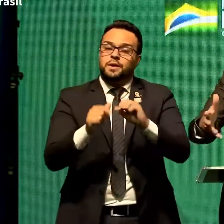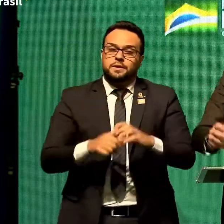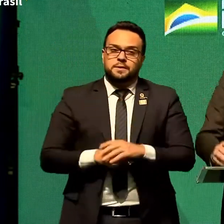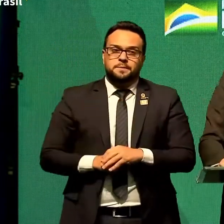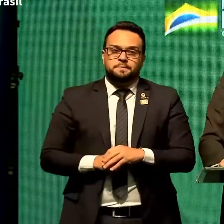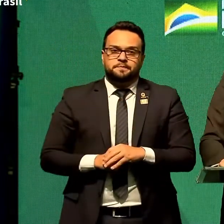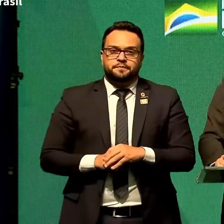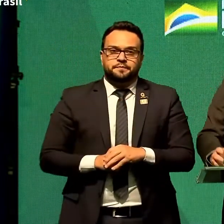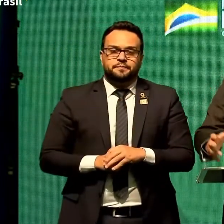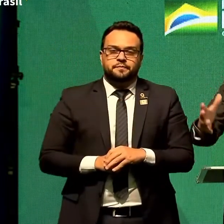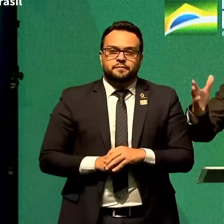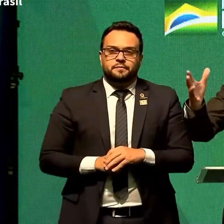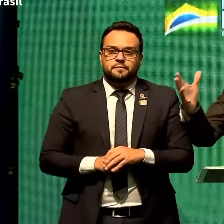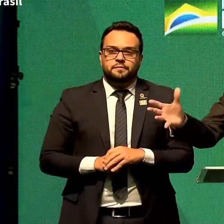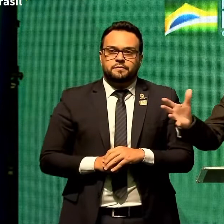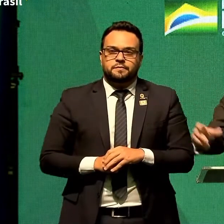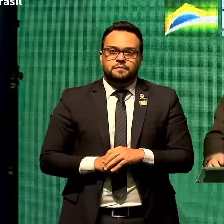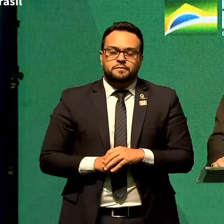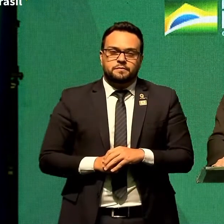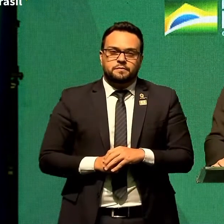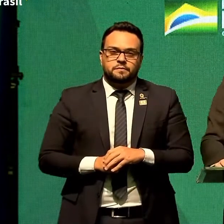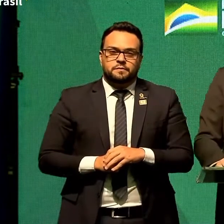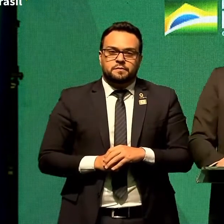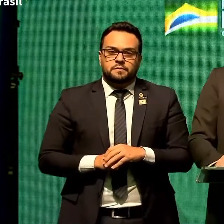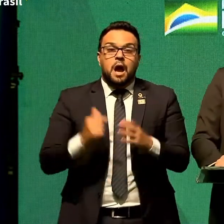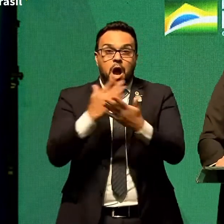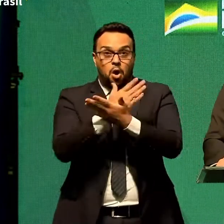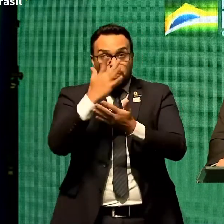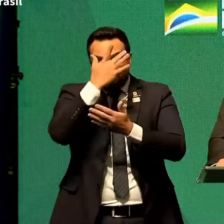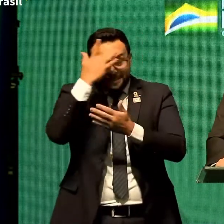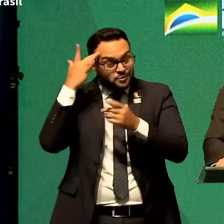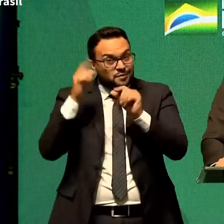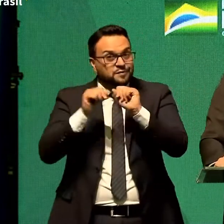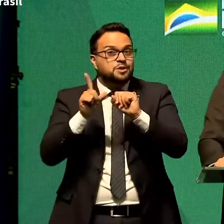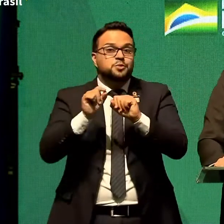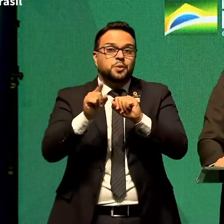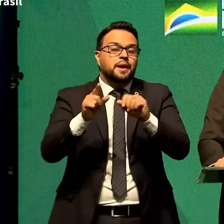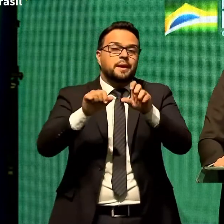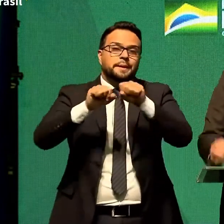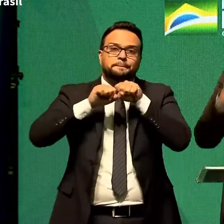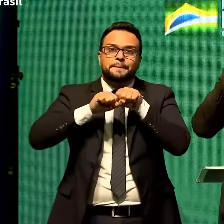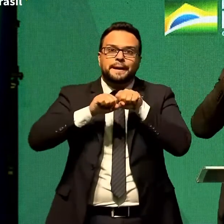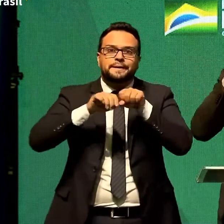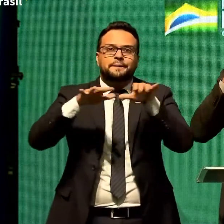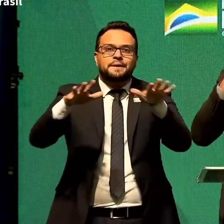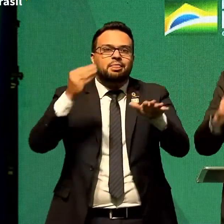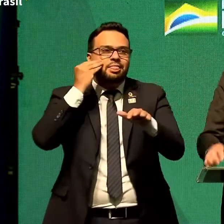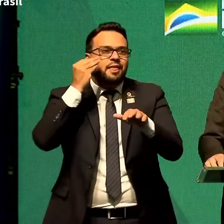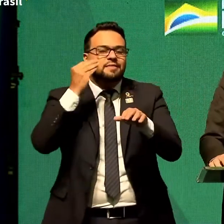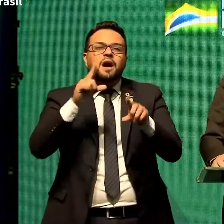no tocante à pandemia para buscar desgastar o governo.